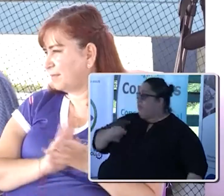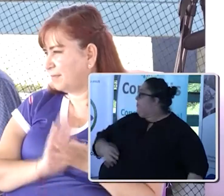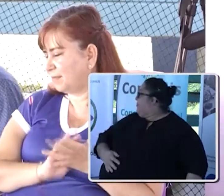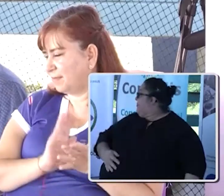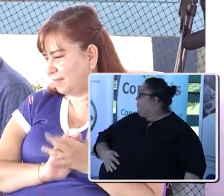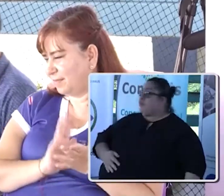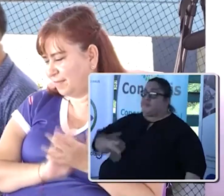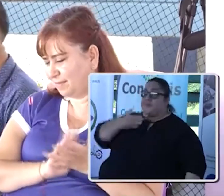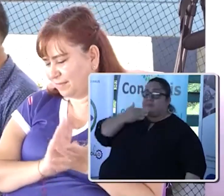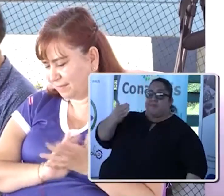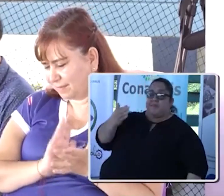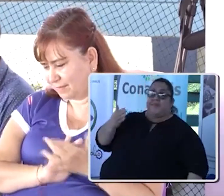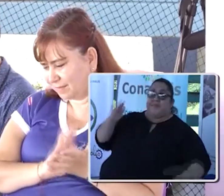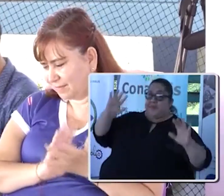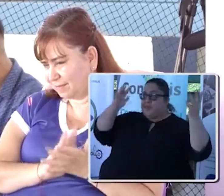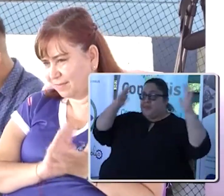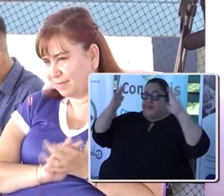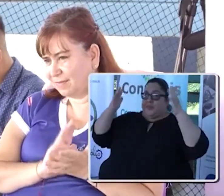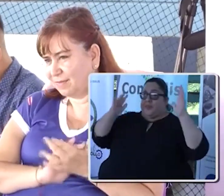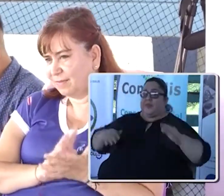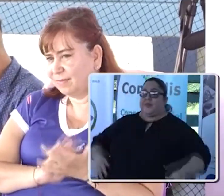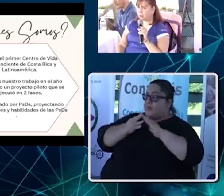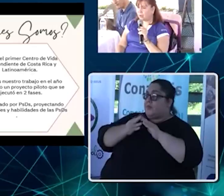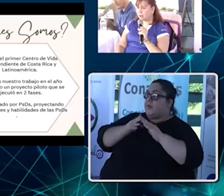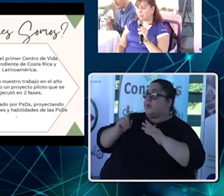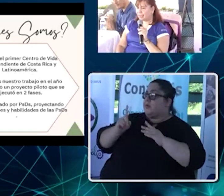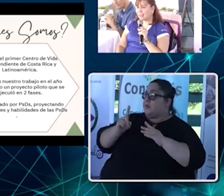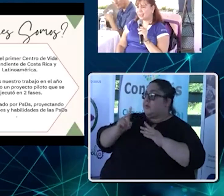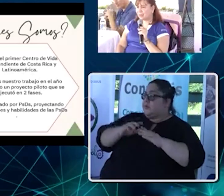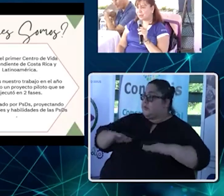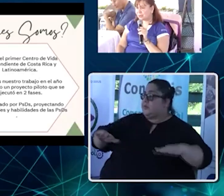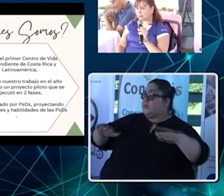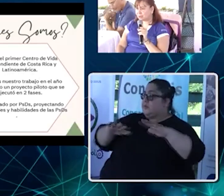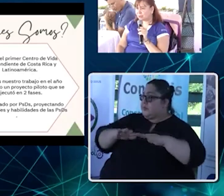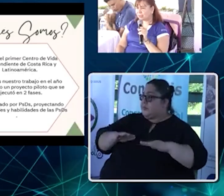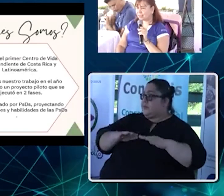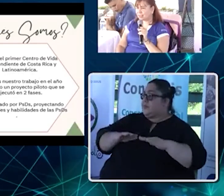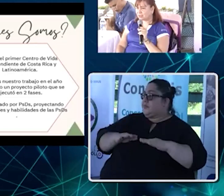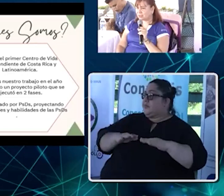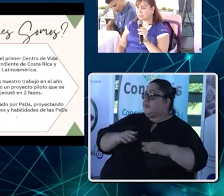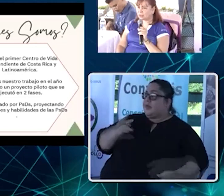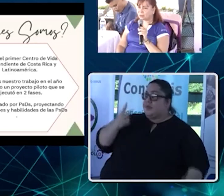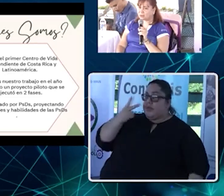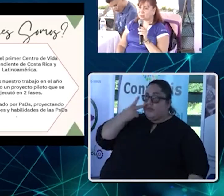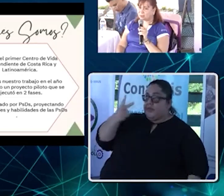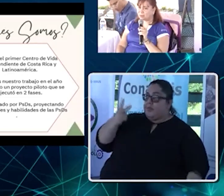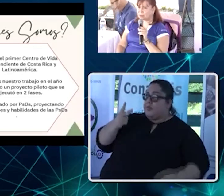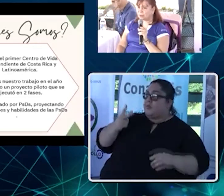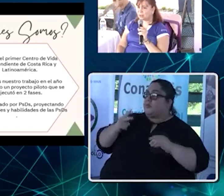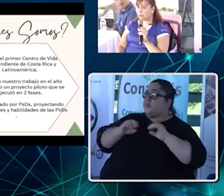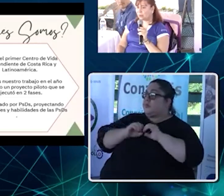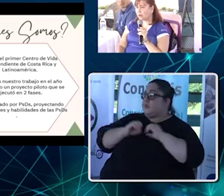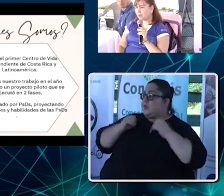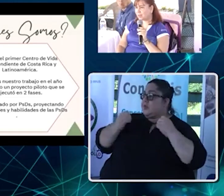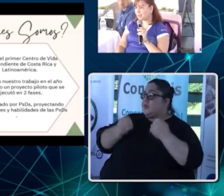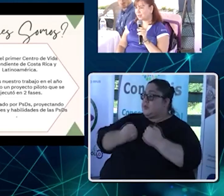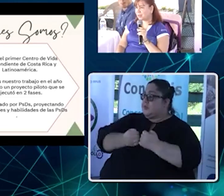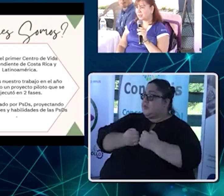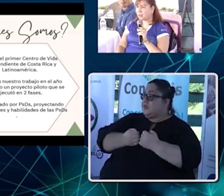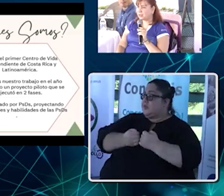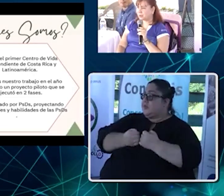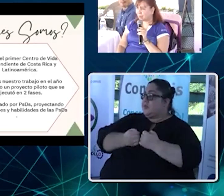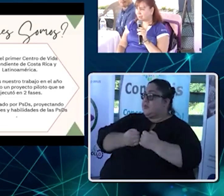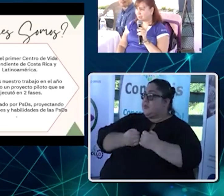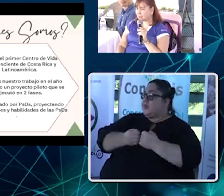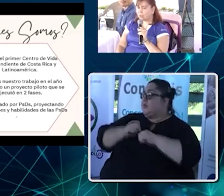las comunidades Con la participación activa de las organizaciones De y para personas con discapacidad El INDER es una